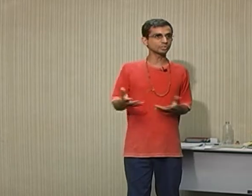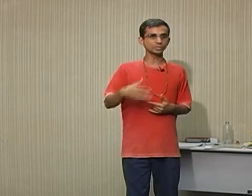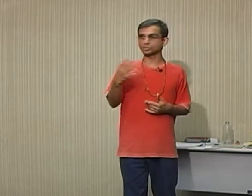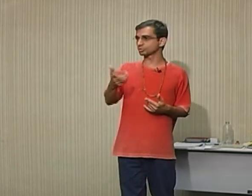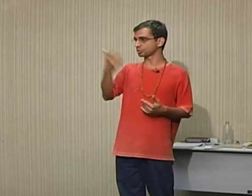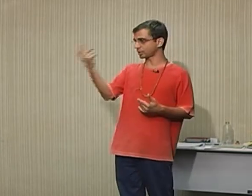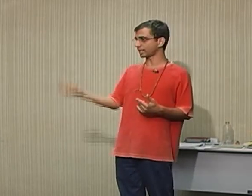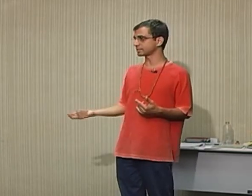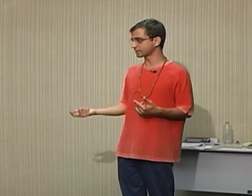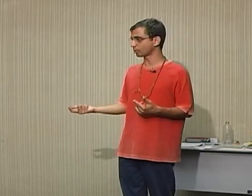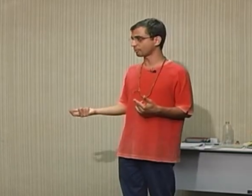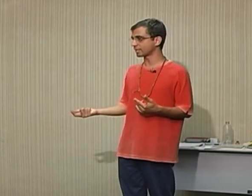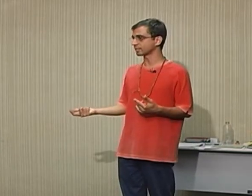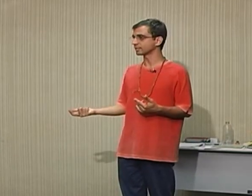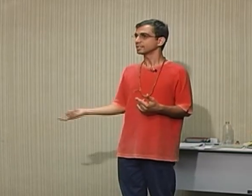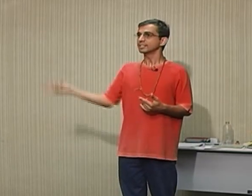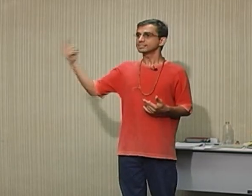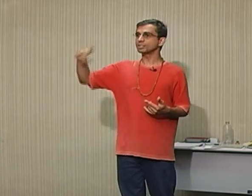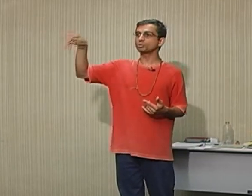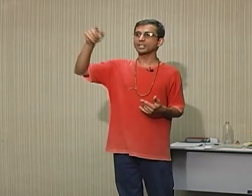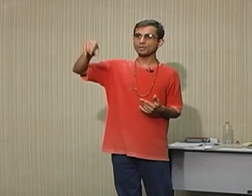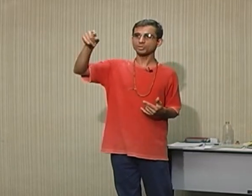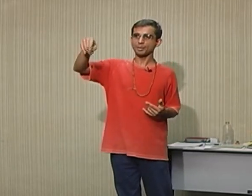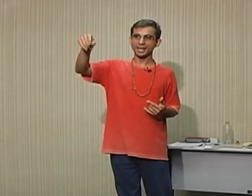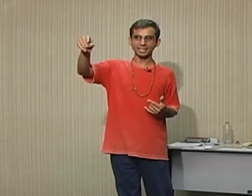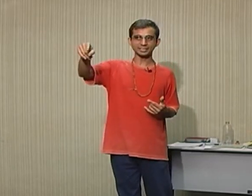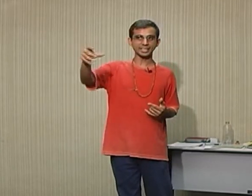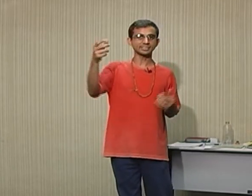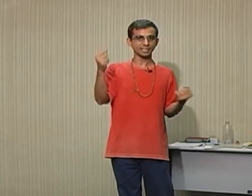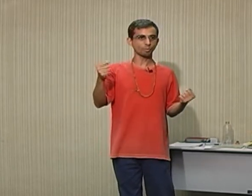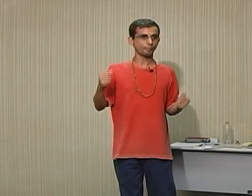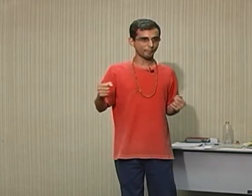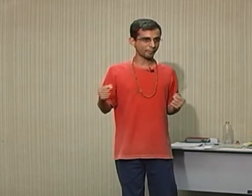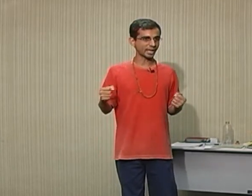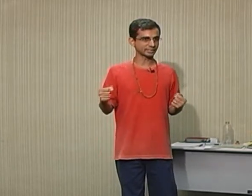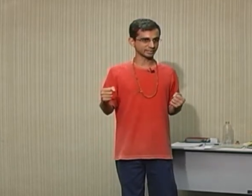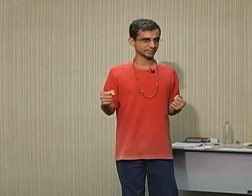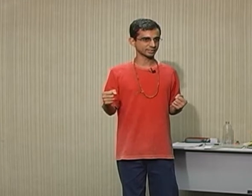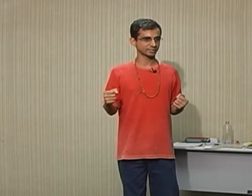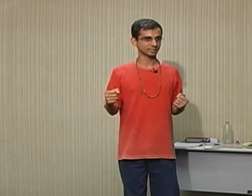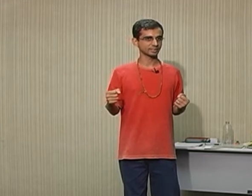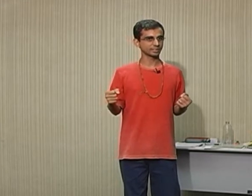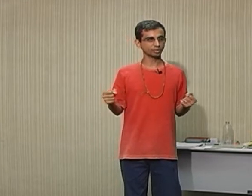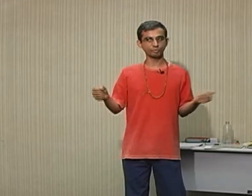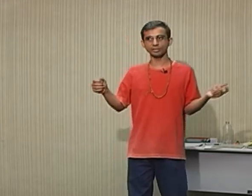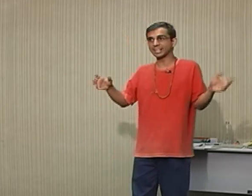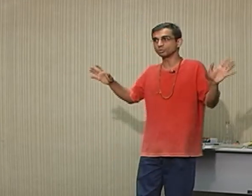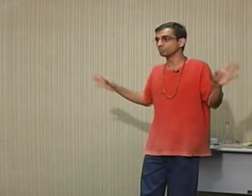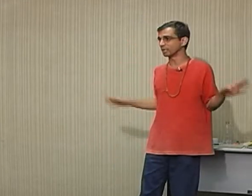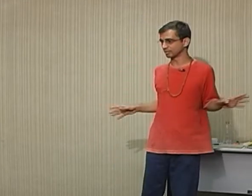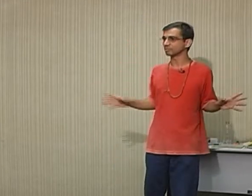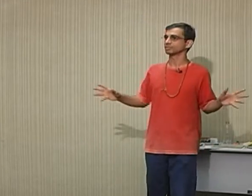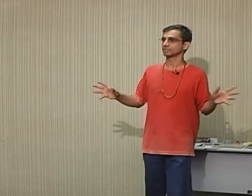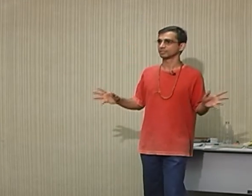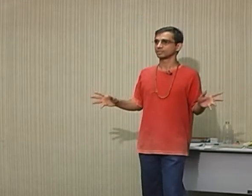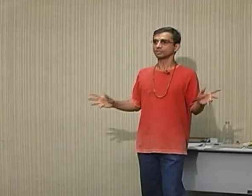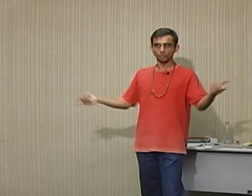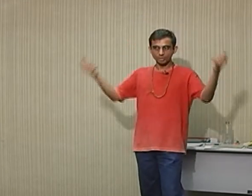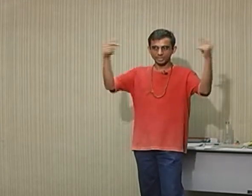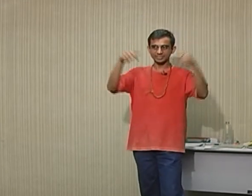sentido de chegar a ser zero-opeia. Se eu não lembro que a barata tenha zero patas, e eu falo nenhuma, não lembro que é